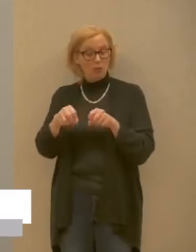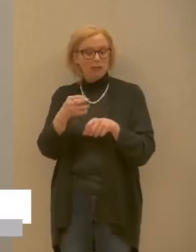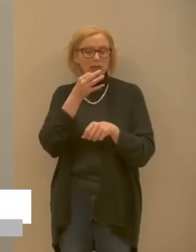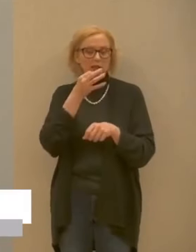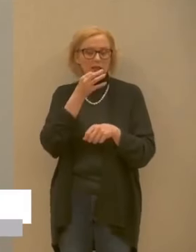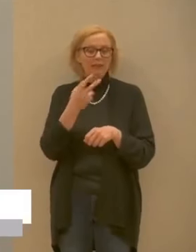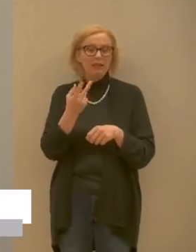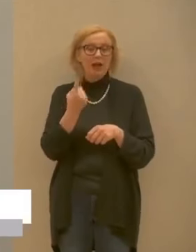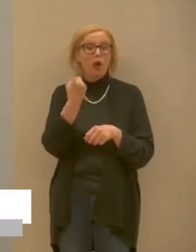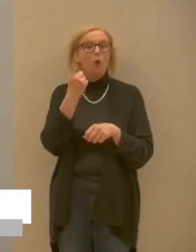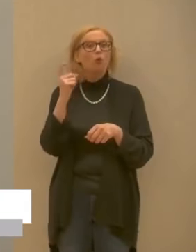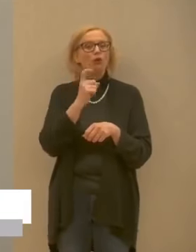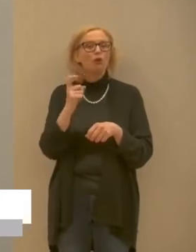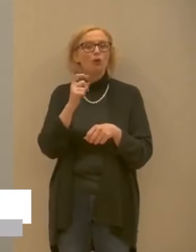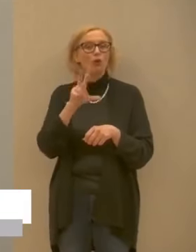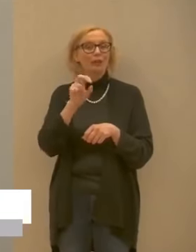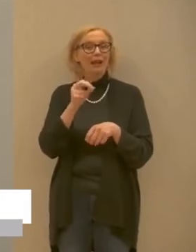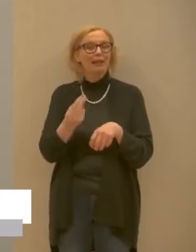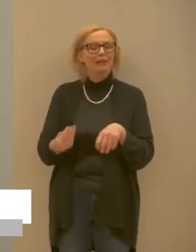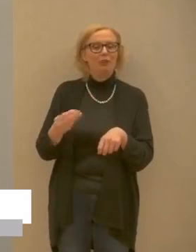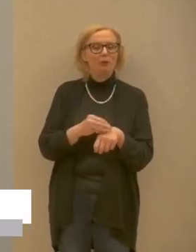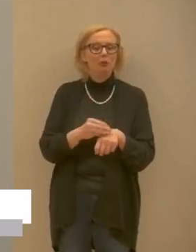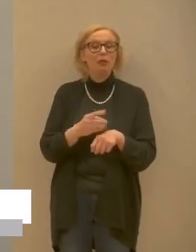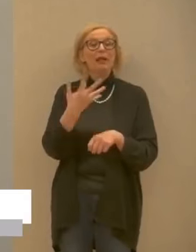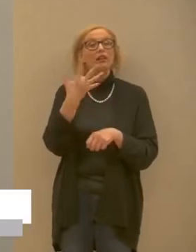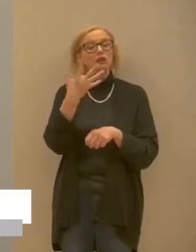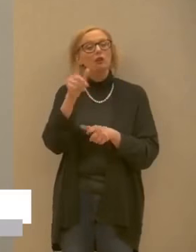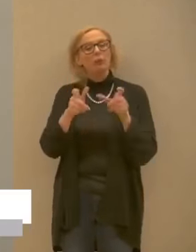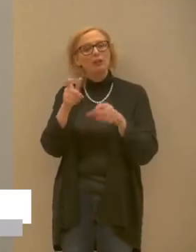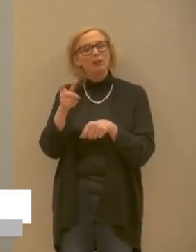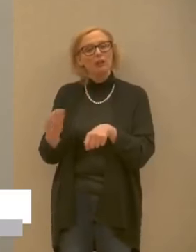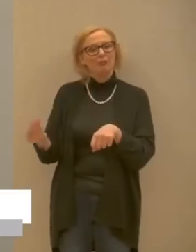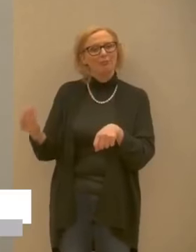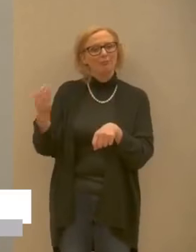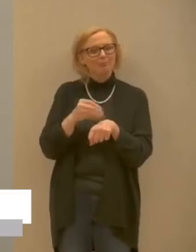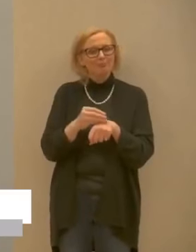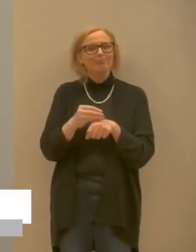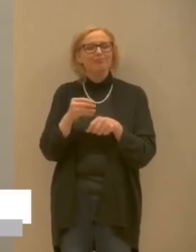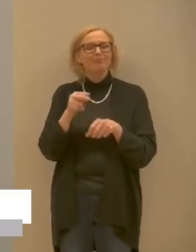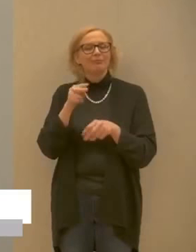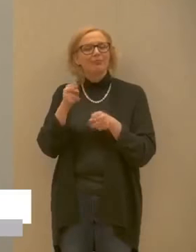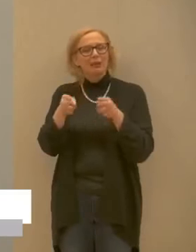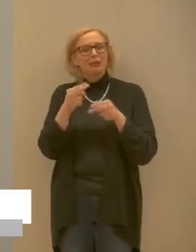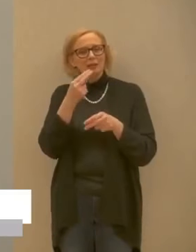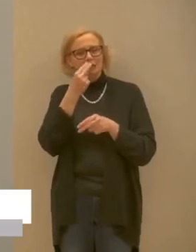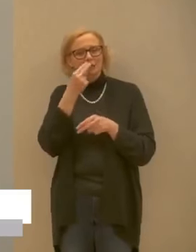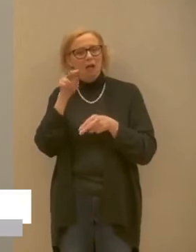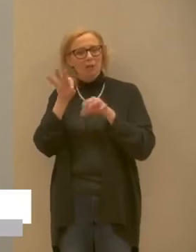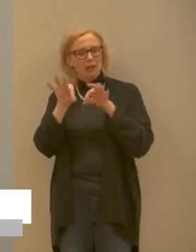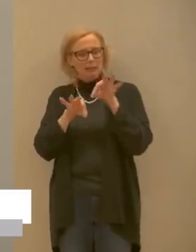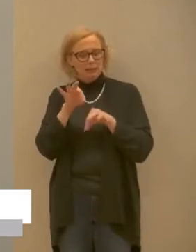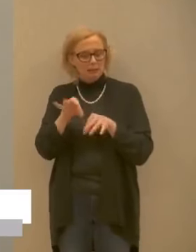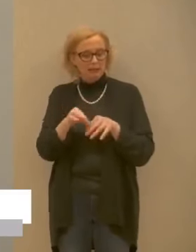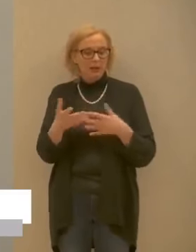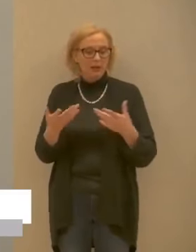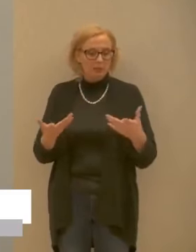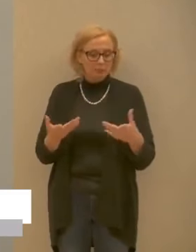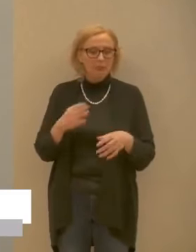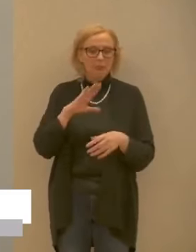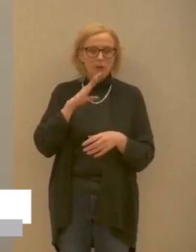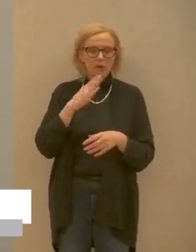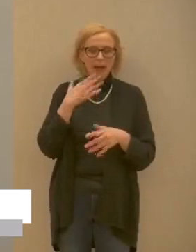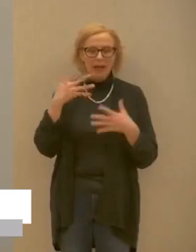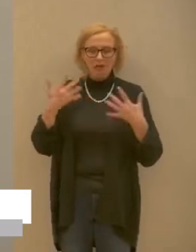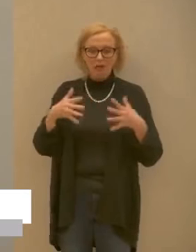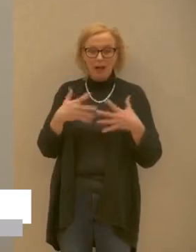in un solo giorno e di 5 in terapia intensiva quindi dobbiamo e abbiamo fatto bene a fare un piano di implementazione della